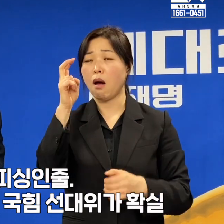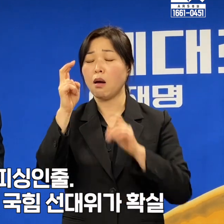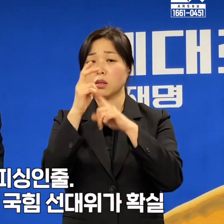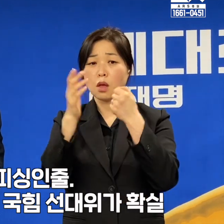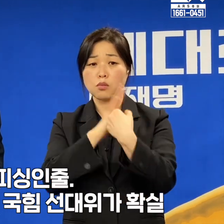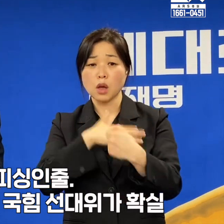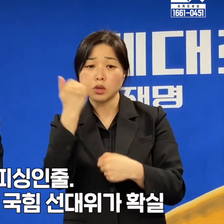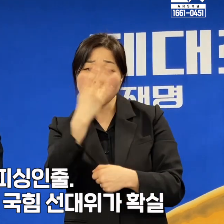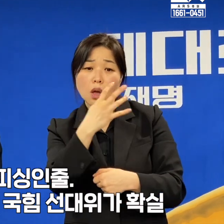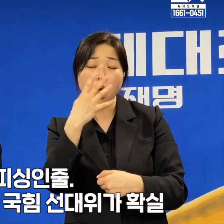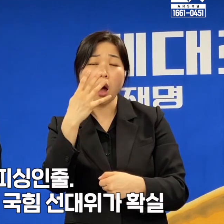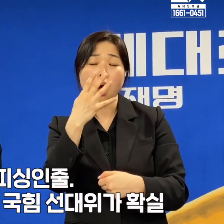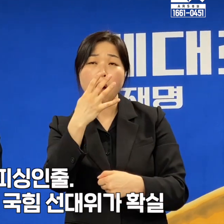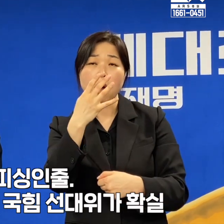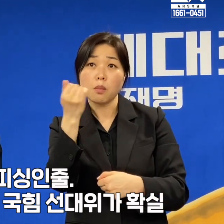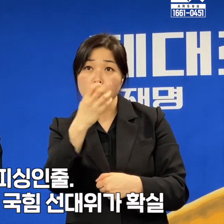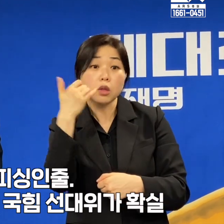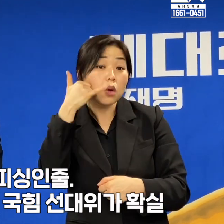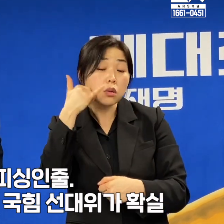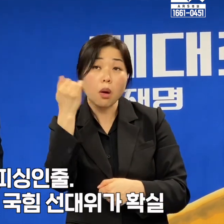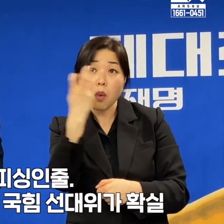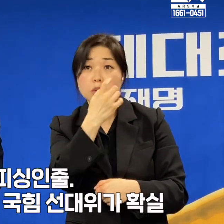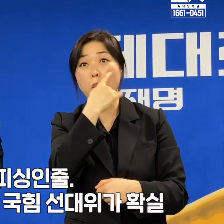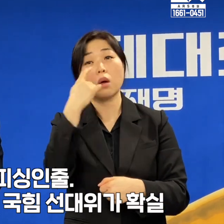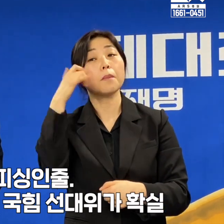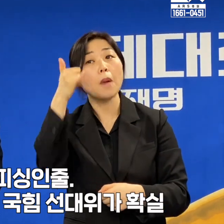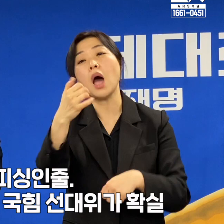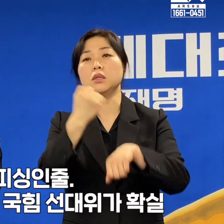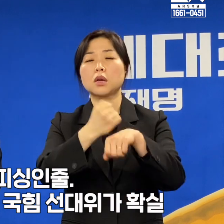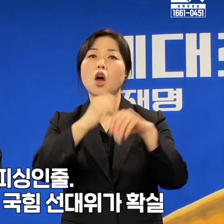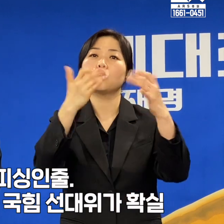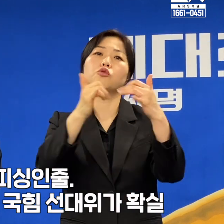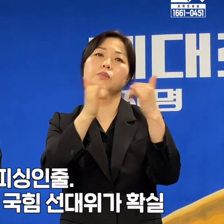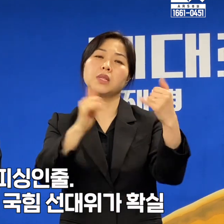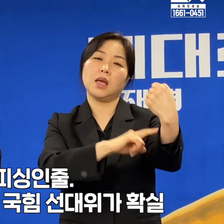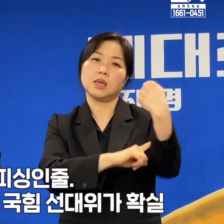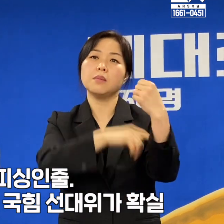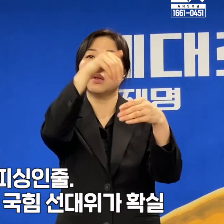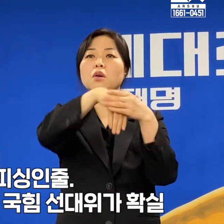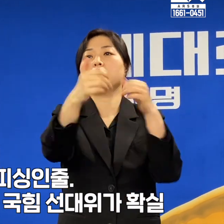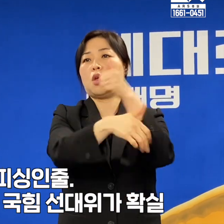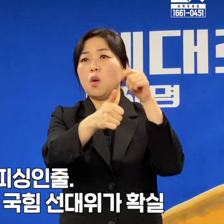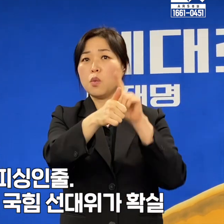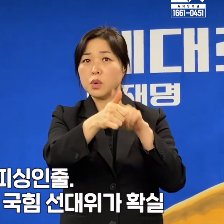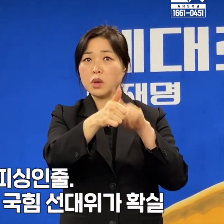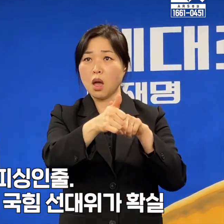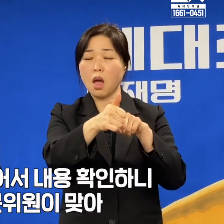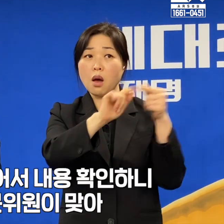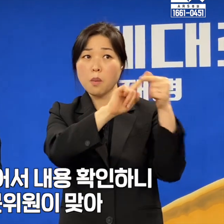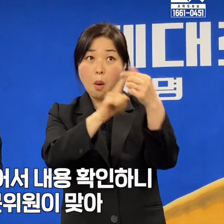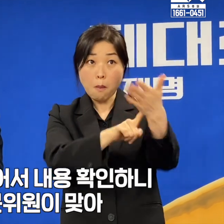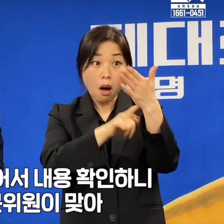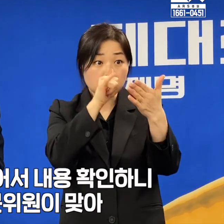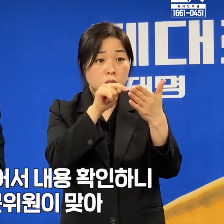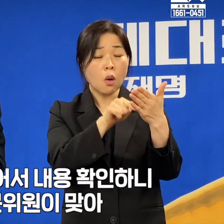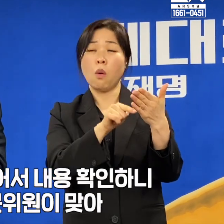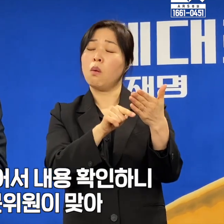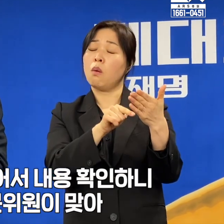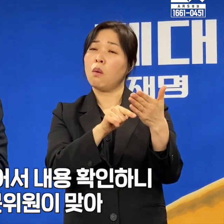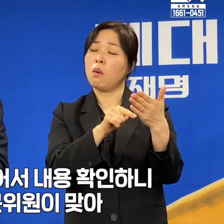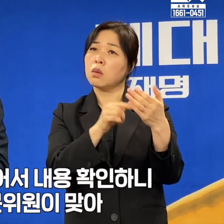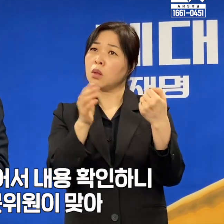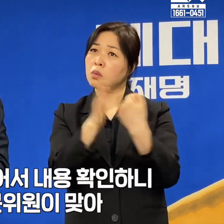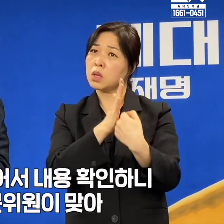전화번호를 확인을 해봤더니 국민의힘 선대위 전화번호가 명확했습니다. 그래서 혹시